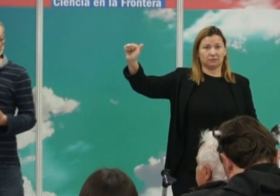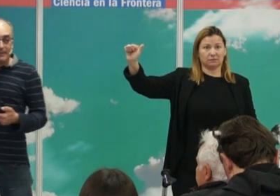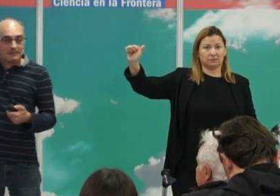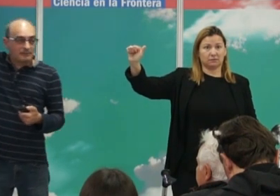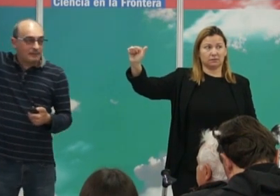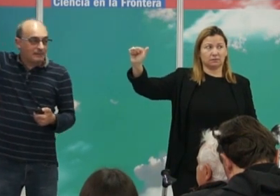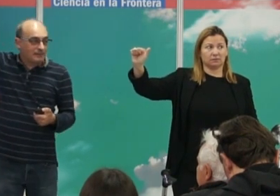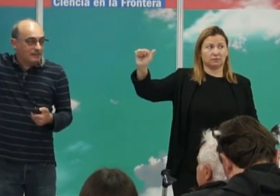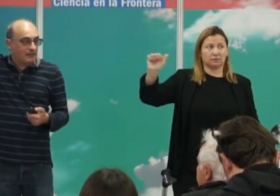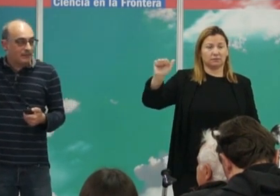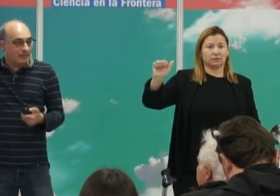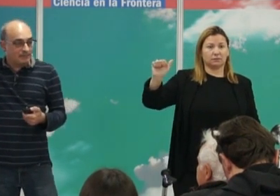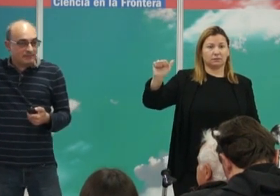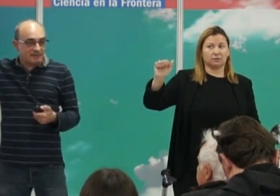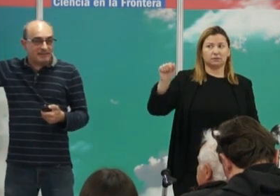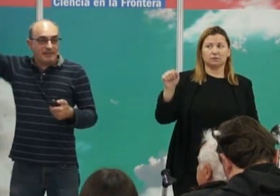gran